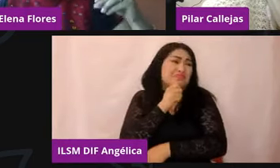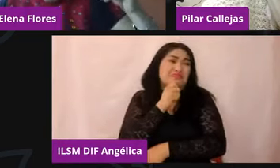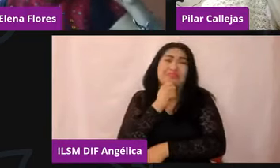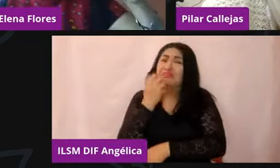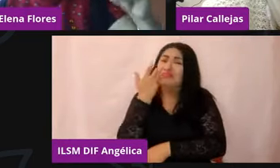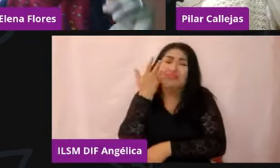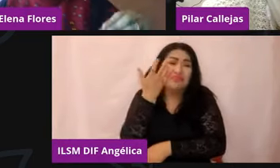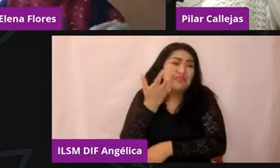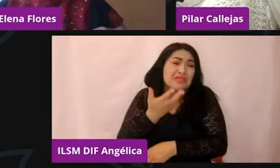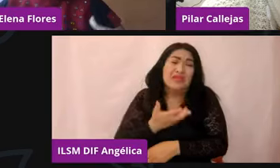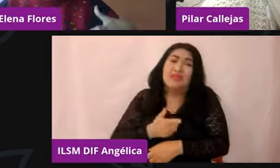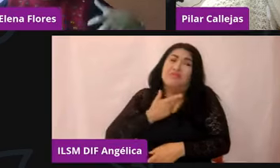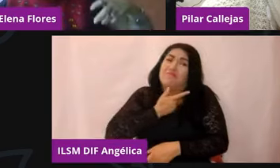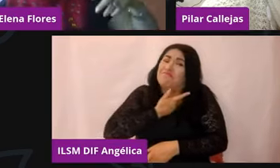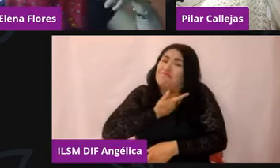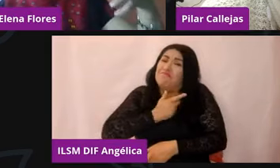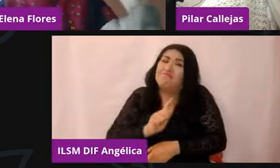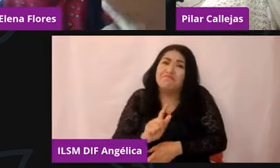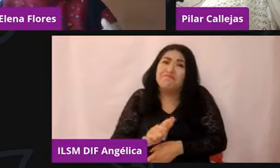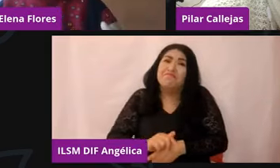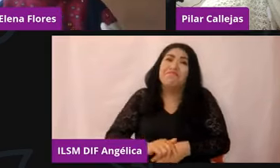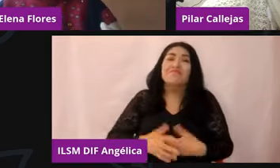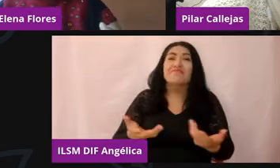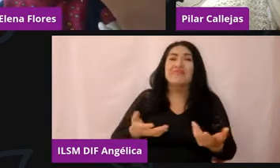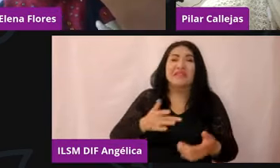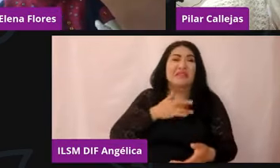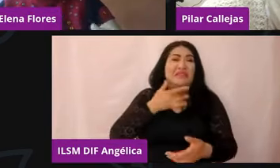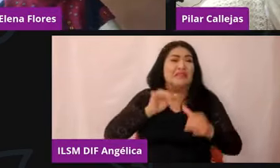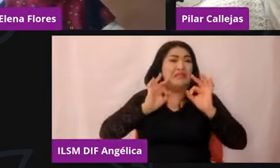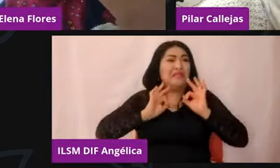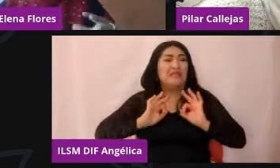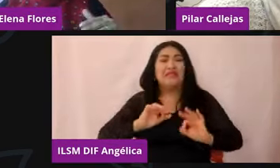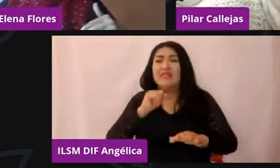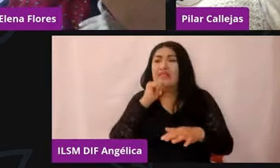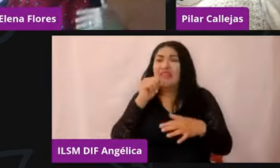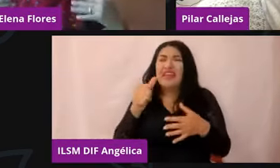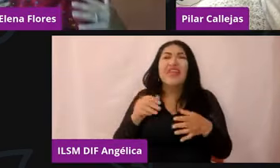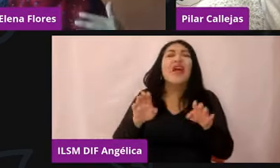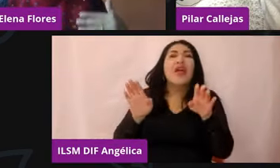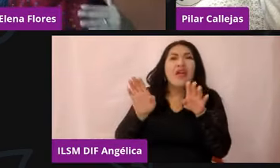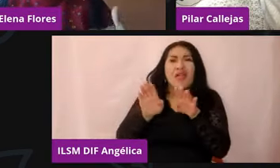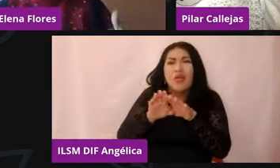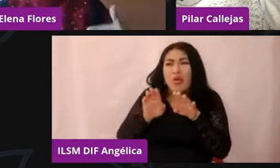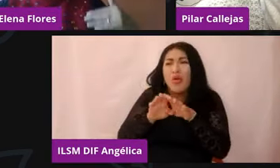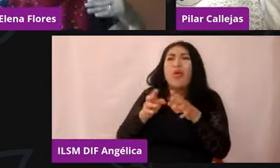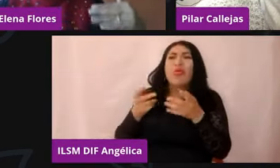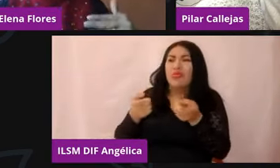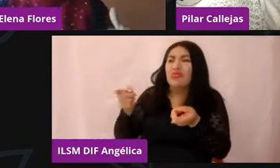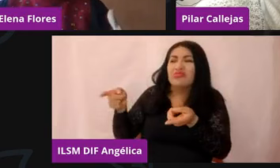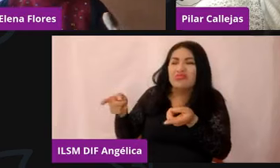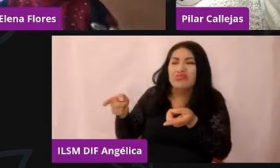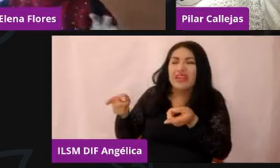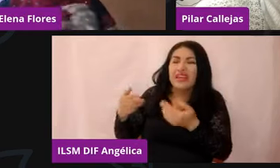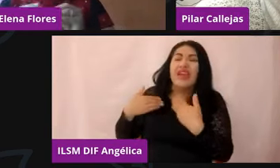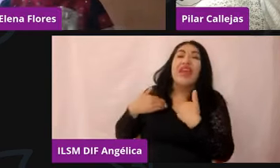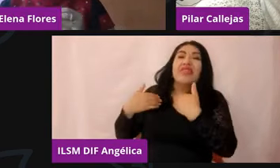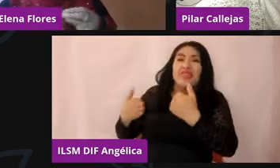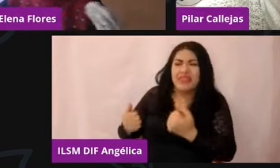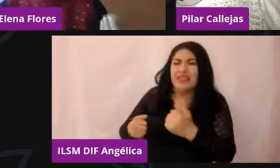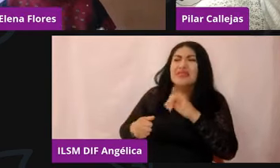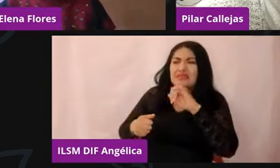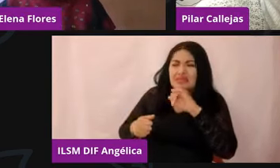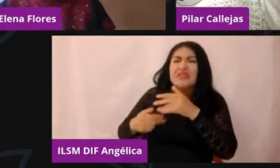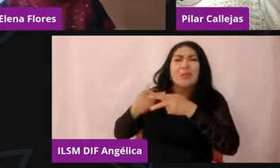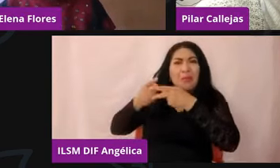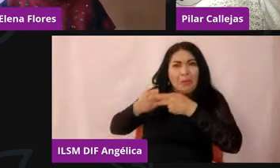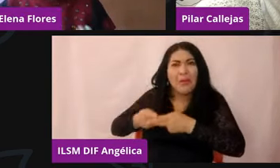esta parte de comprensión pero con acciones, me queda claro, ¿no? Es decir, tolerar, sí, entender también que hay un